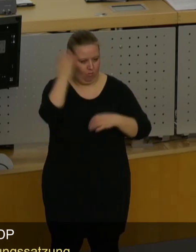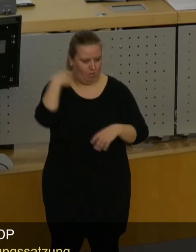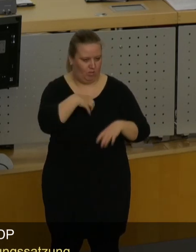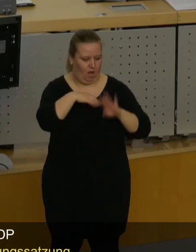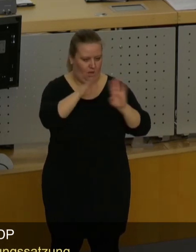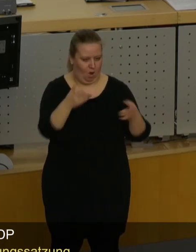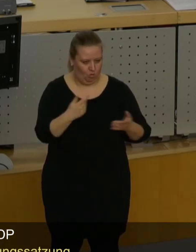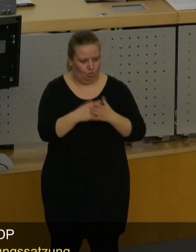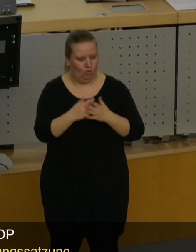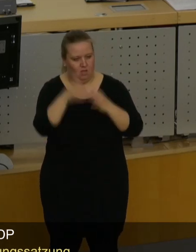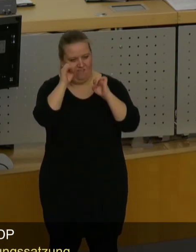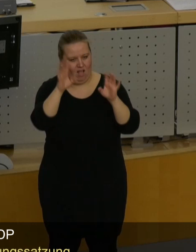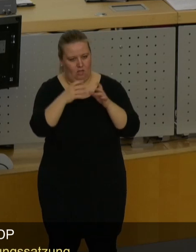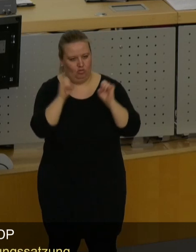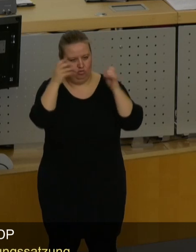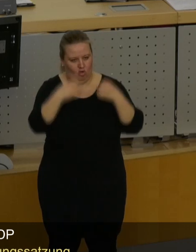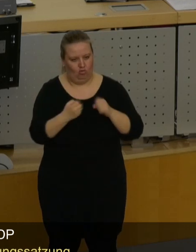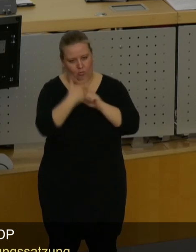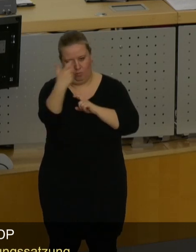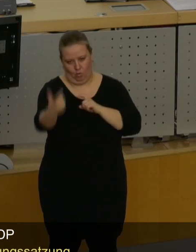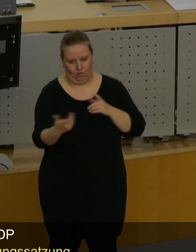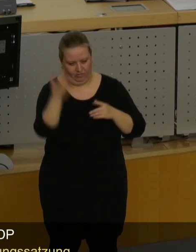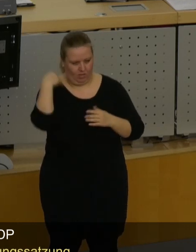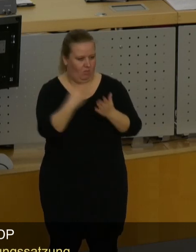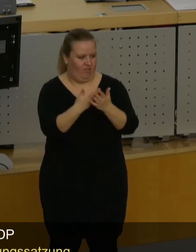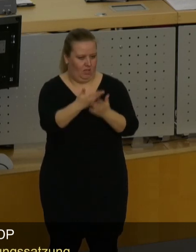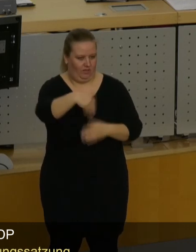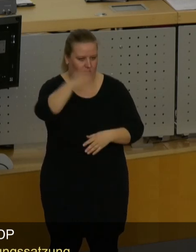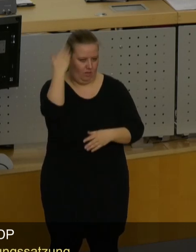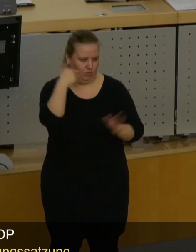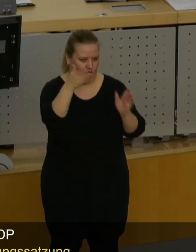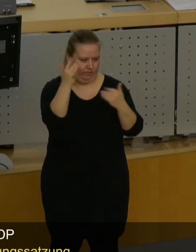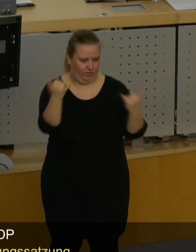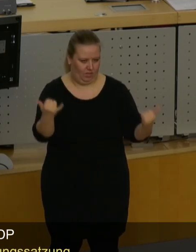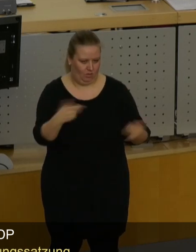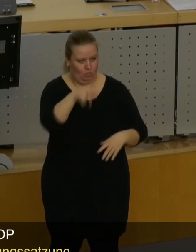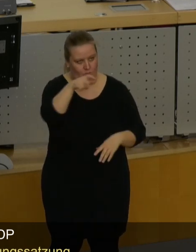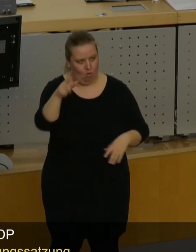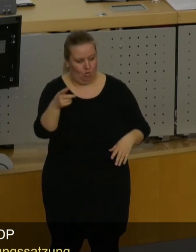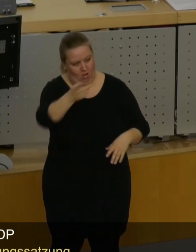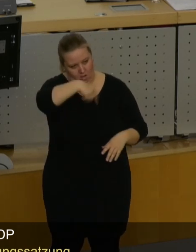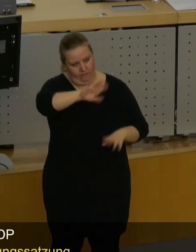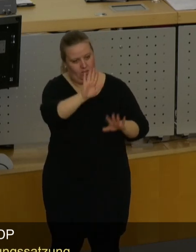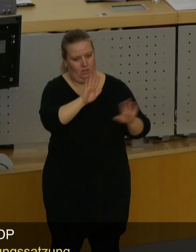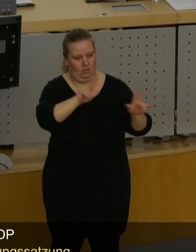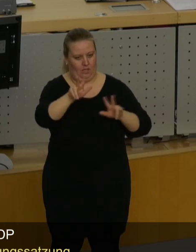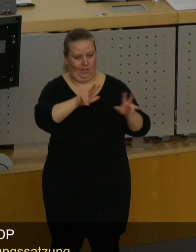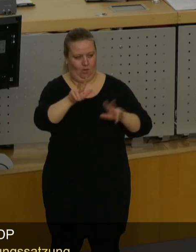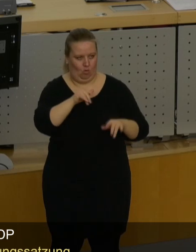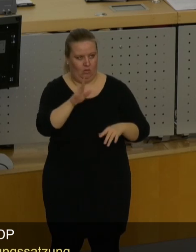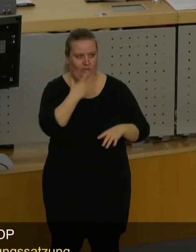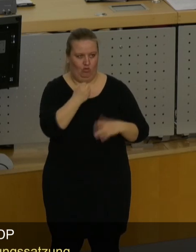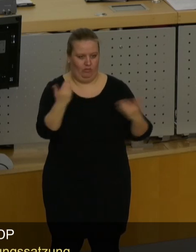Krankenhäusern und Waldstöchenbrücken sind da schlagende Beweise, was die Bürger von Ihrer sogenannten Bürgerbeteiligung